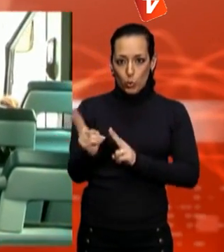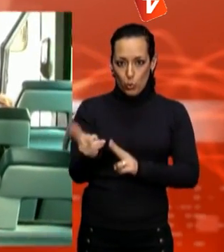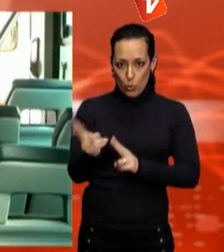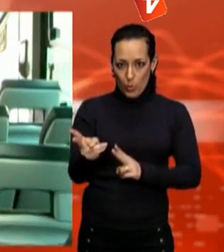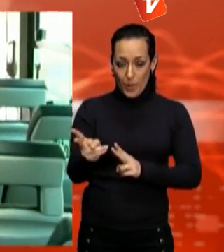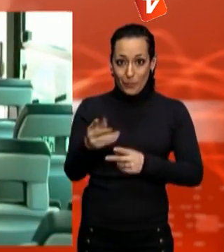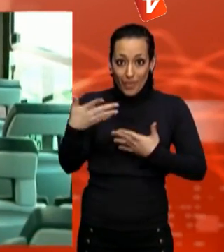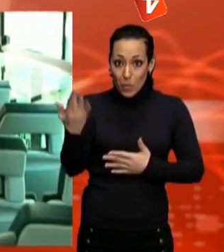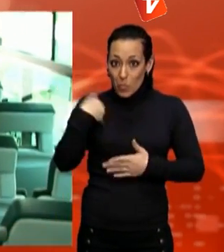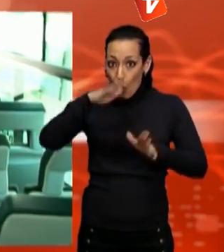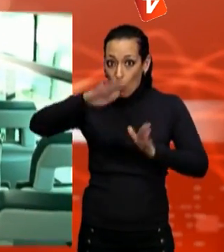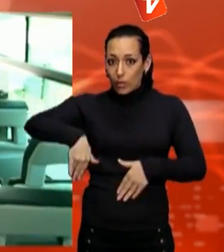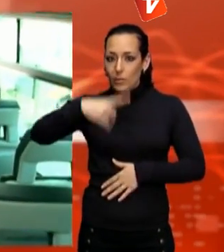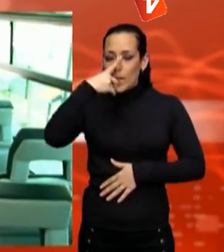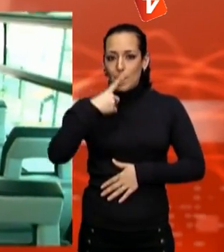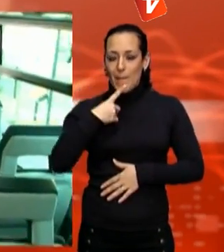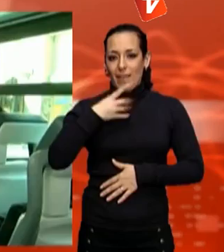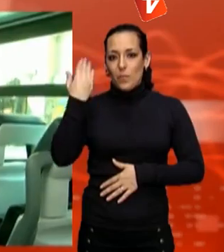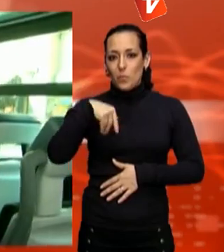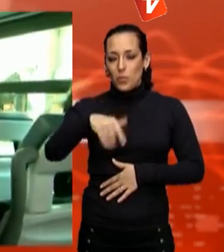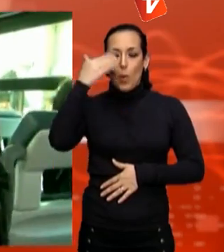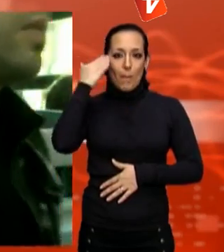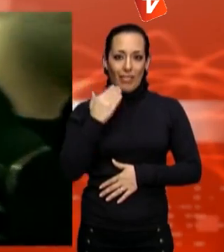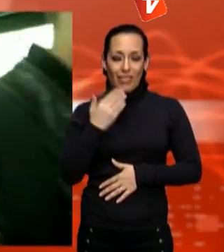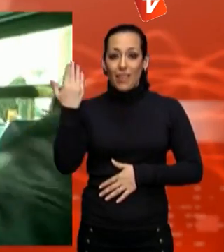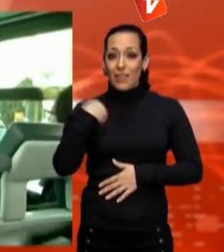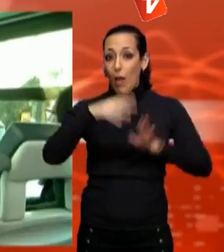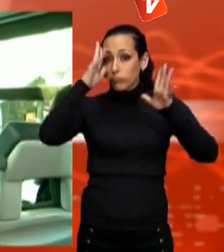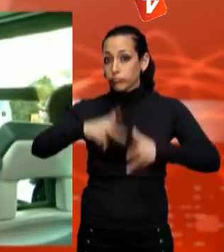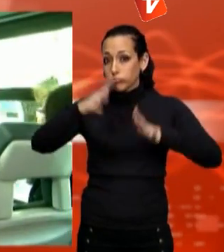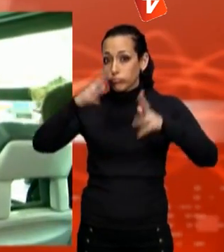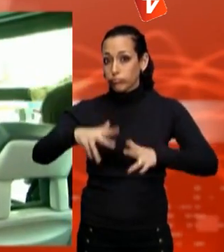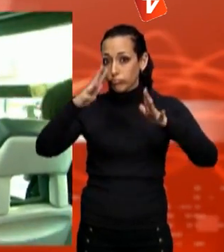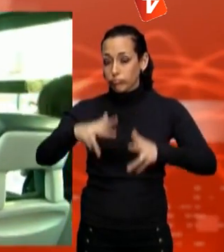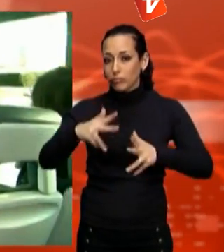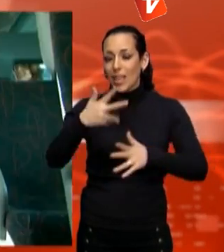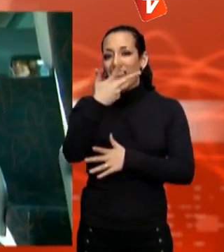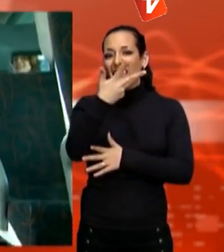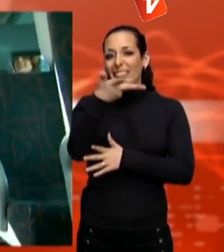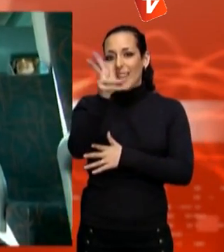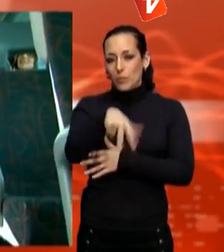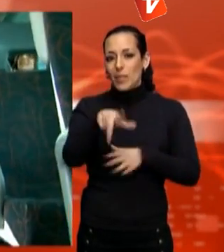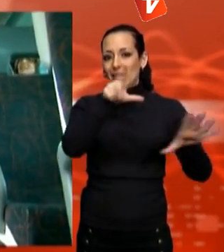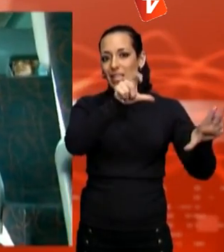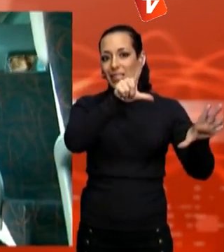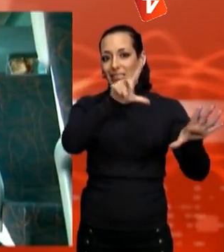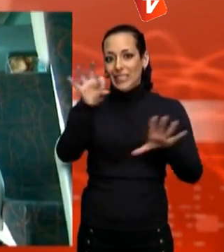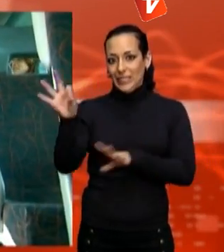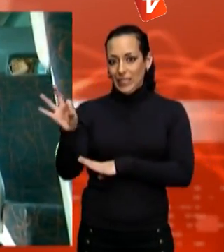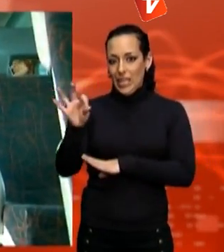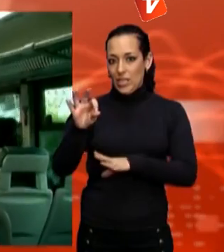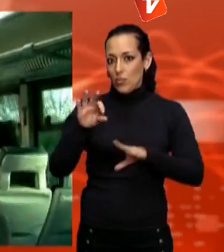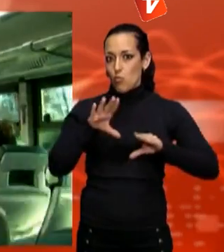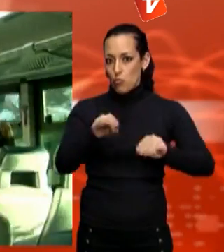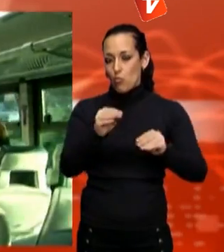ja amb més moviment. De fet, l'express.cat ja ha comptabilitzat 7.500 viatges. Els clients que han optat per aquest mitjà de transport en detriment